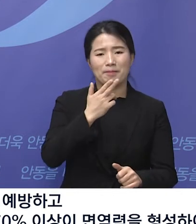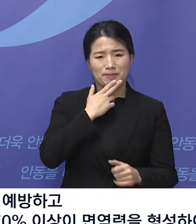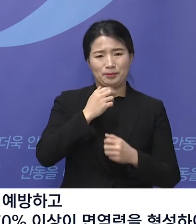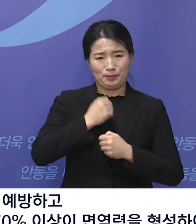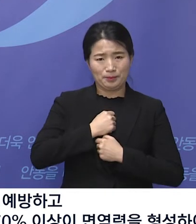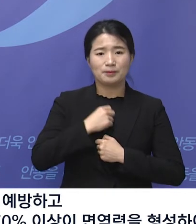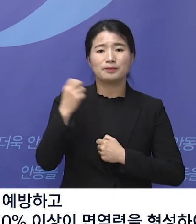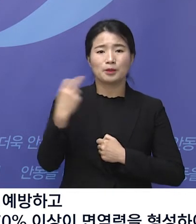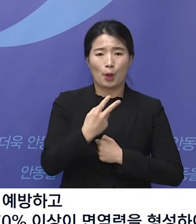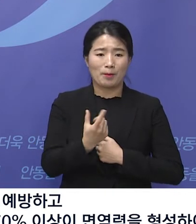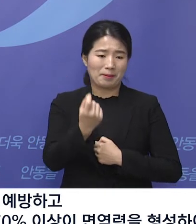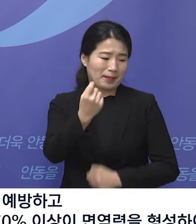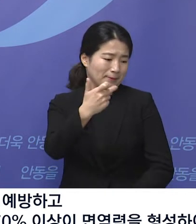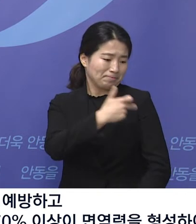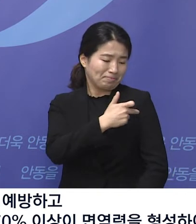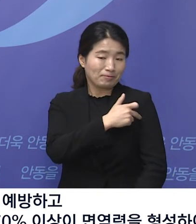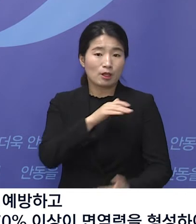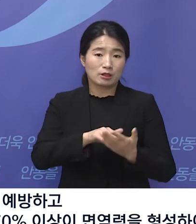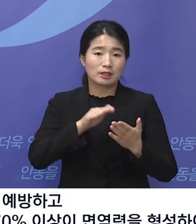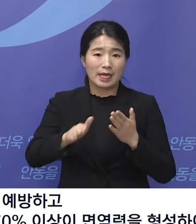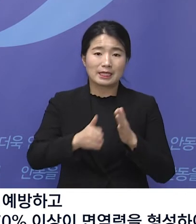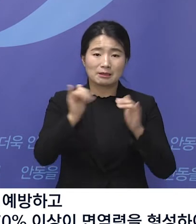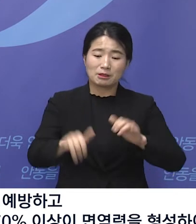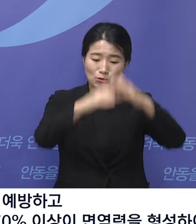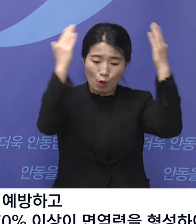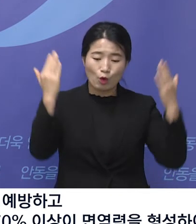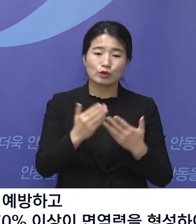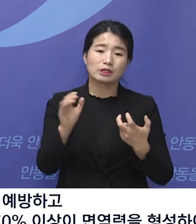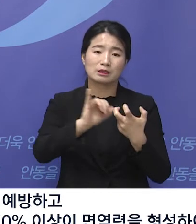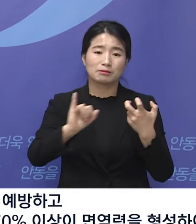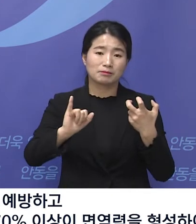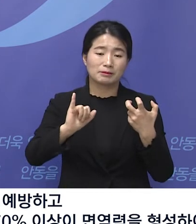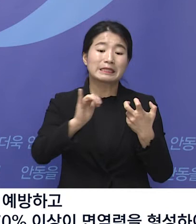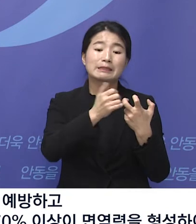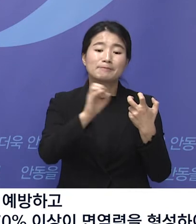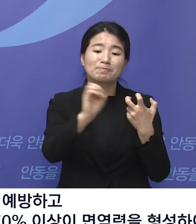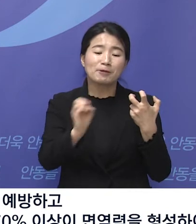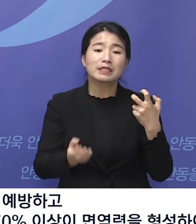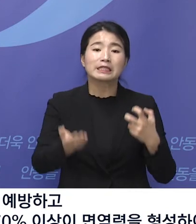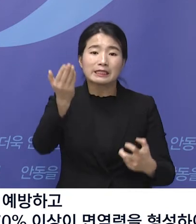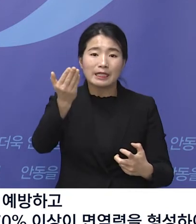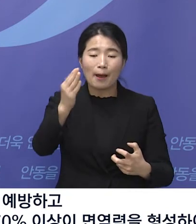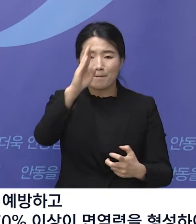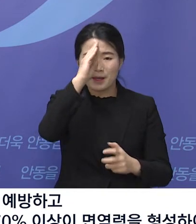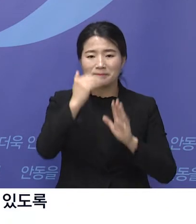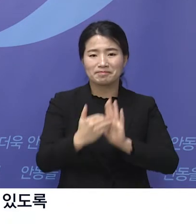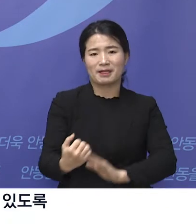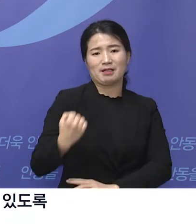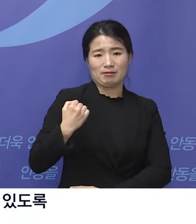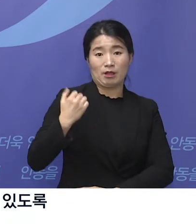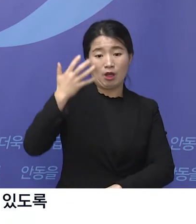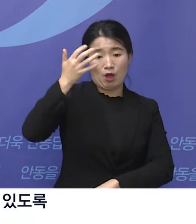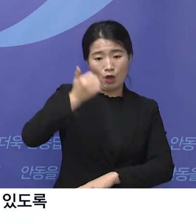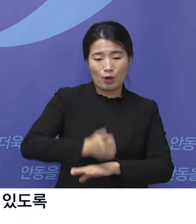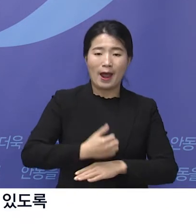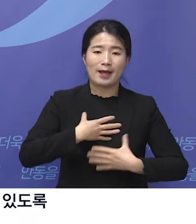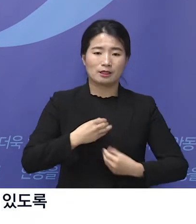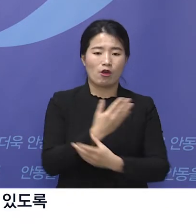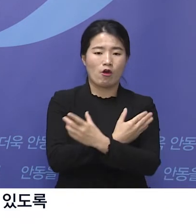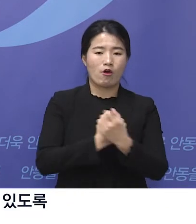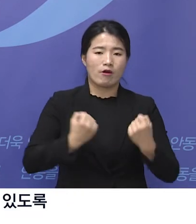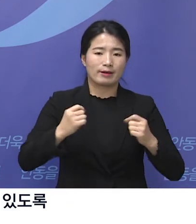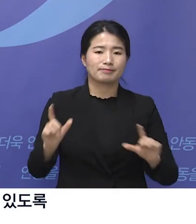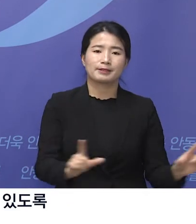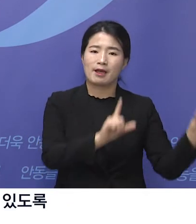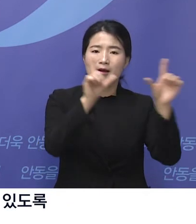예방접종을 통해 전시민의 70% 이상이 면역력을 형성하여 안전하고 건강한